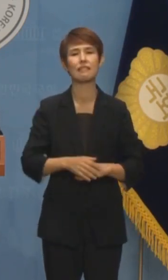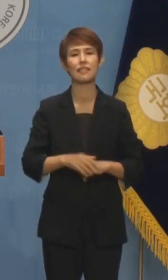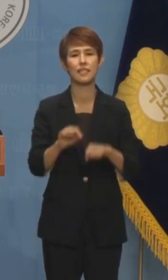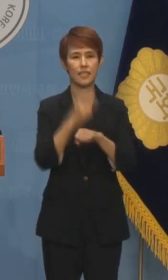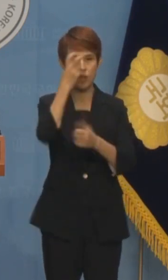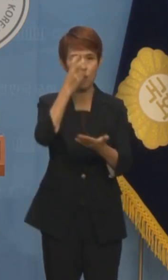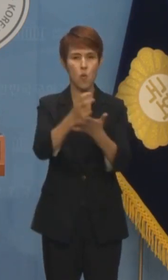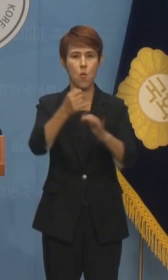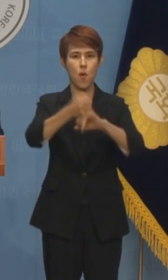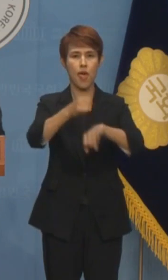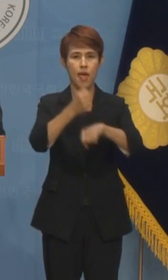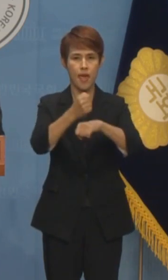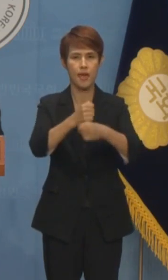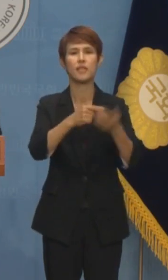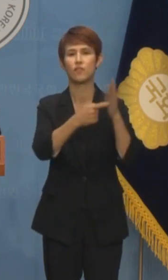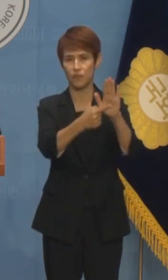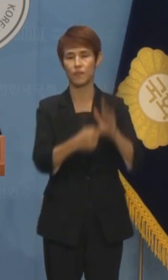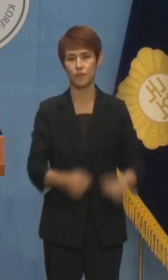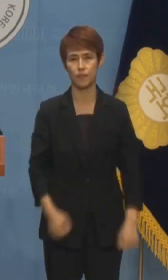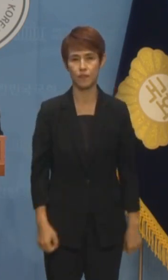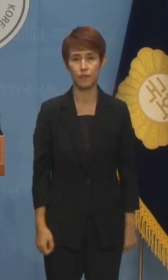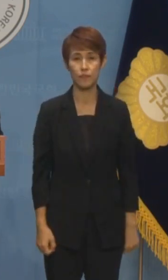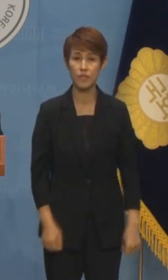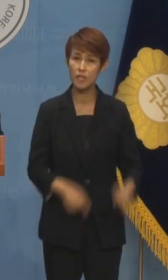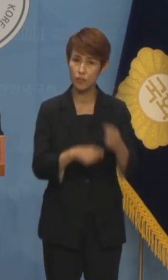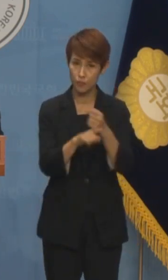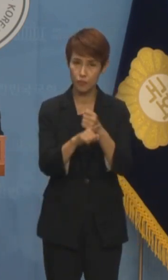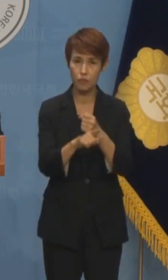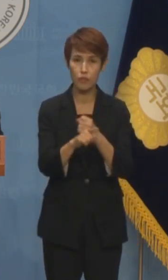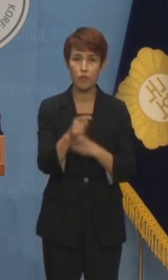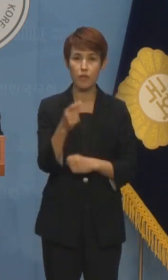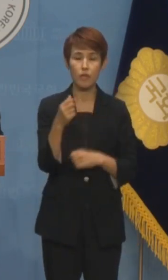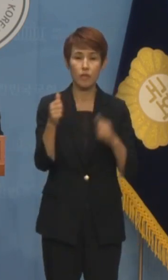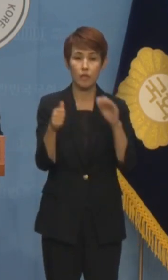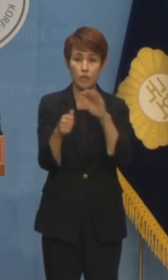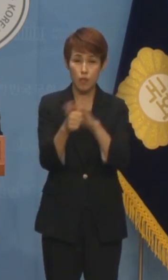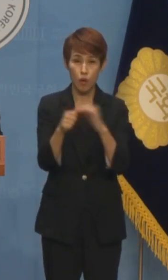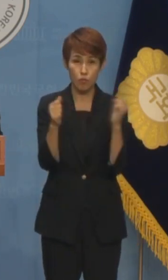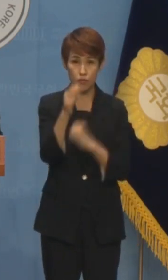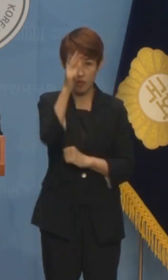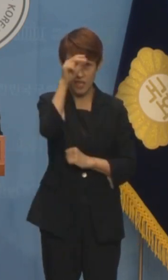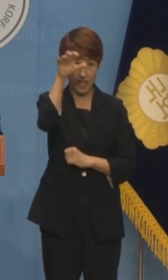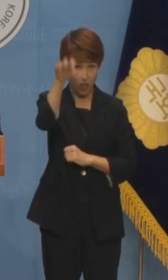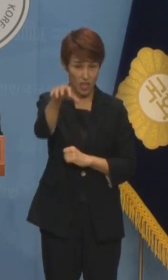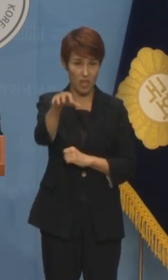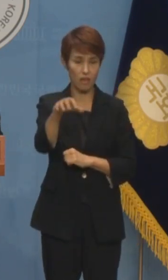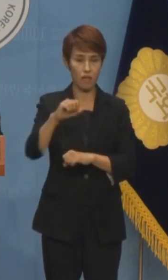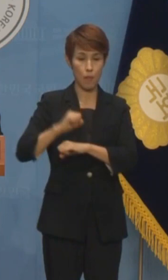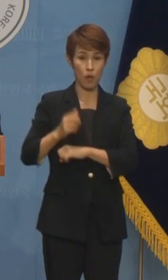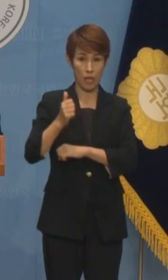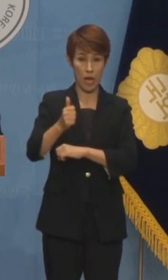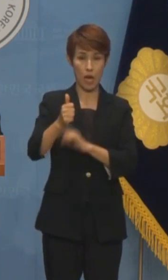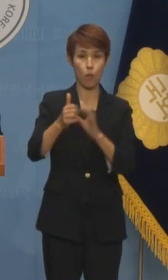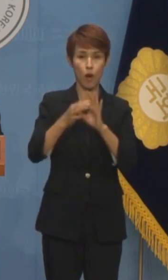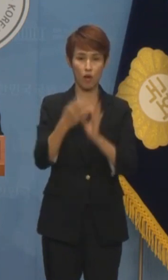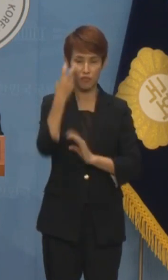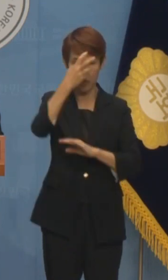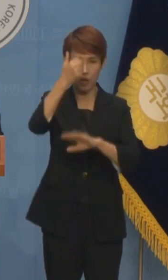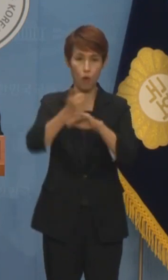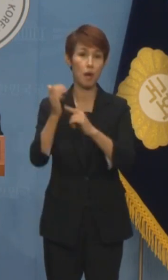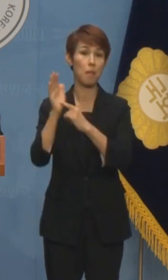뿐입니다. 경북경찰청이 해병대원 순직사건에 대한 수사결과를 발표하며